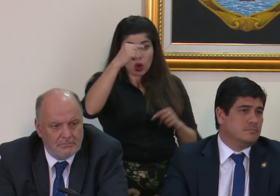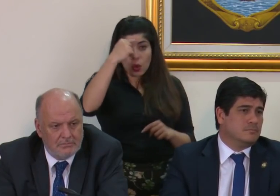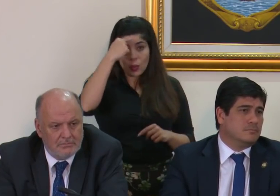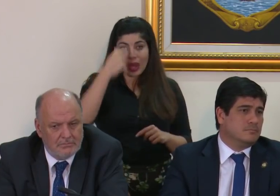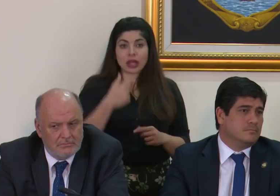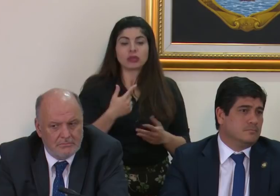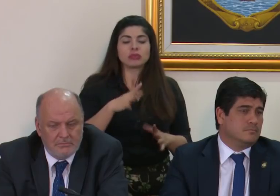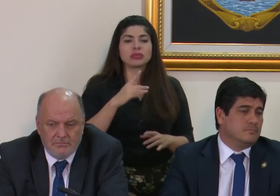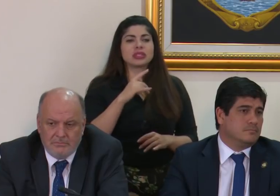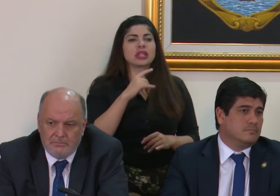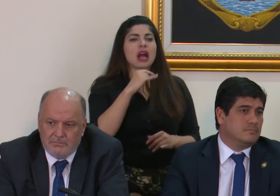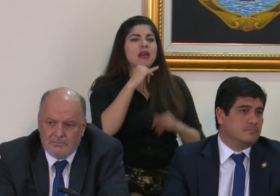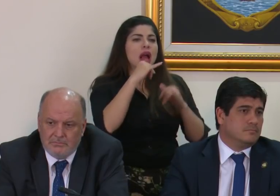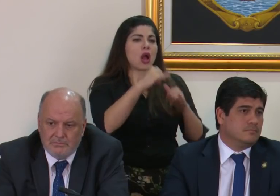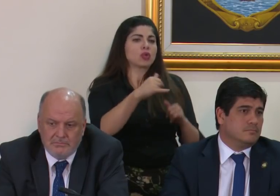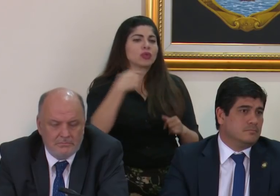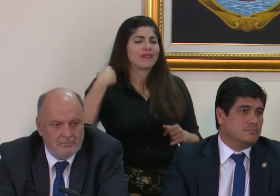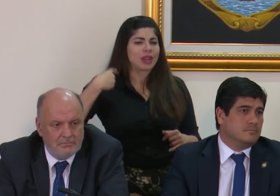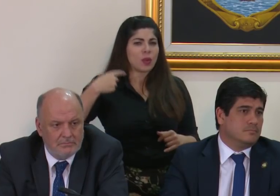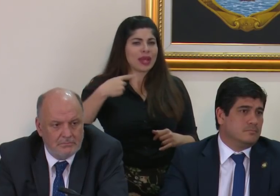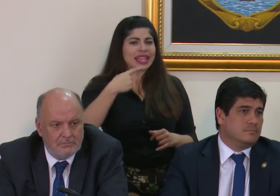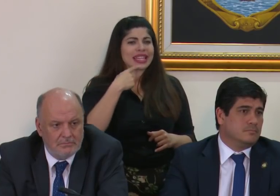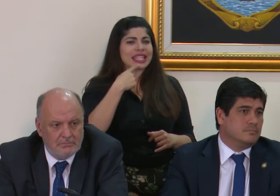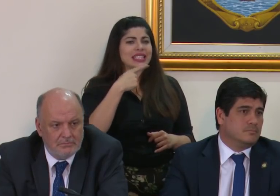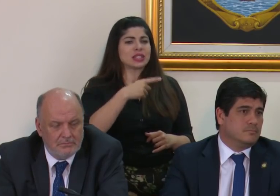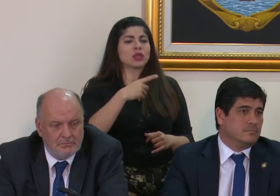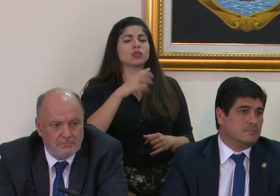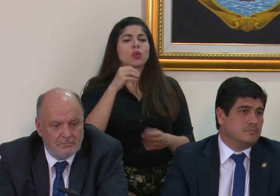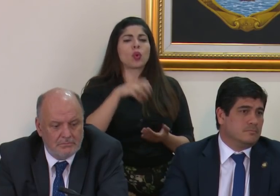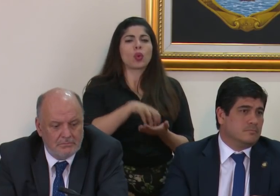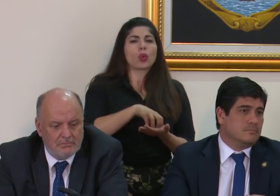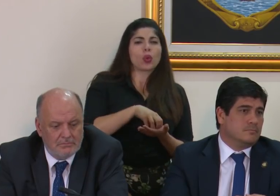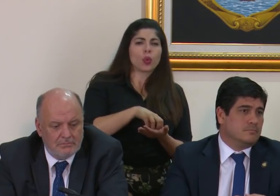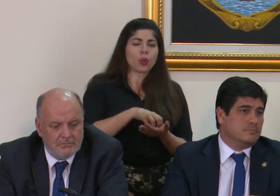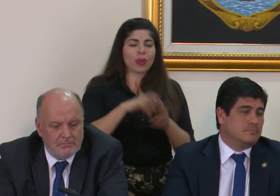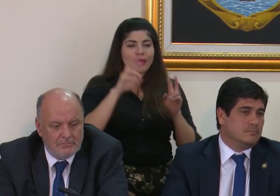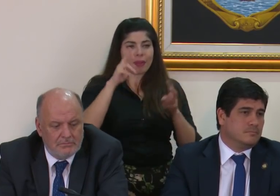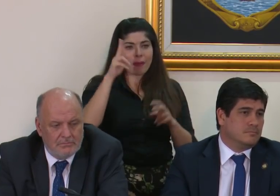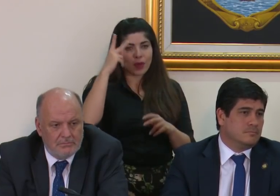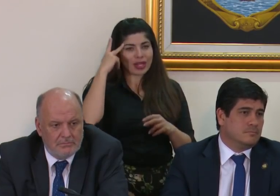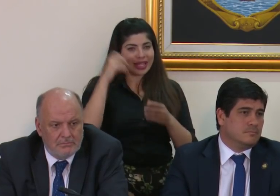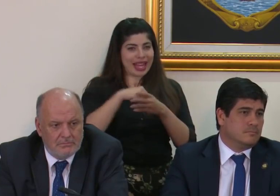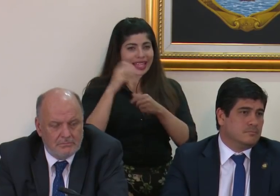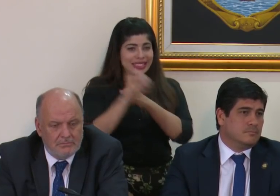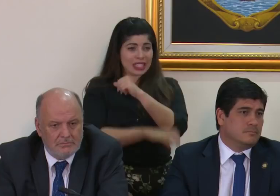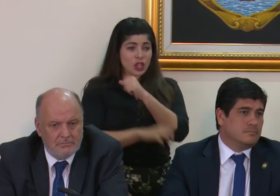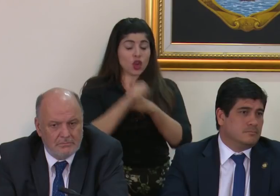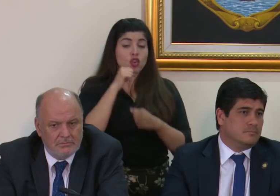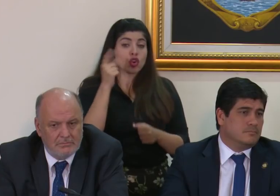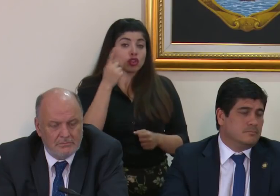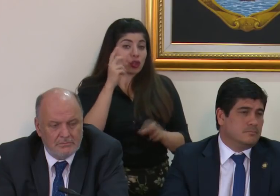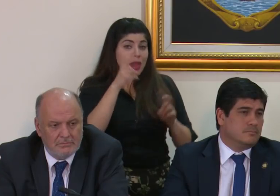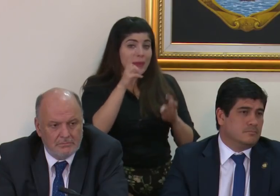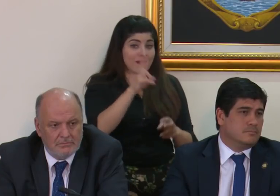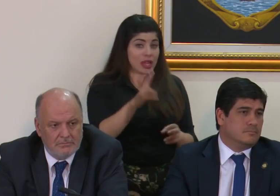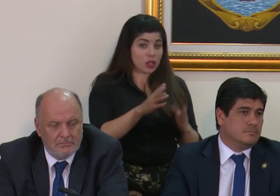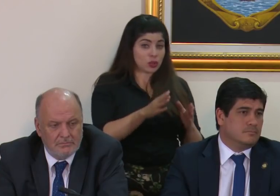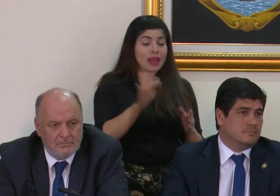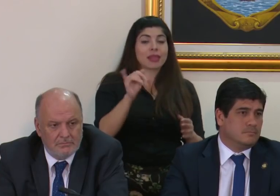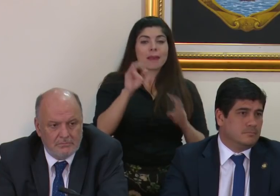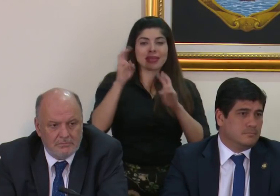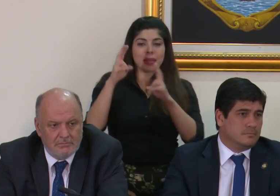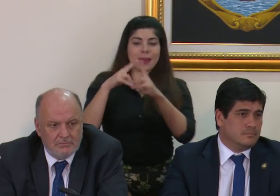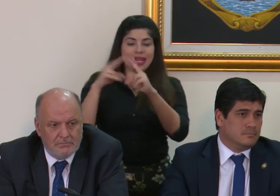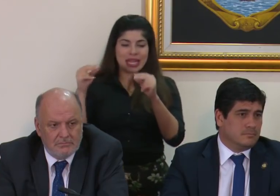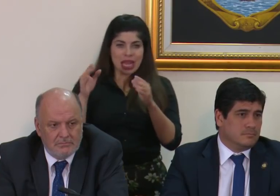acusado en reiteradas ocasiones de ser dubitativo en materia de política exterior no sólo por el tema de Venezuela también con el tema de